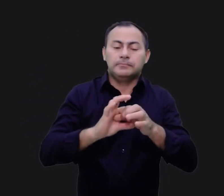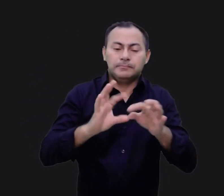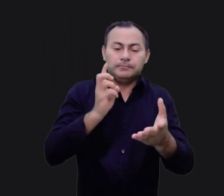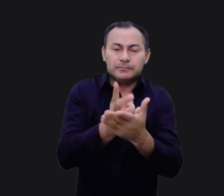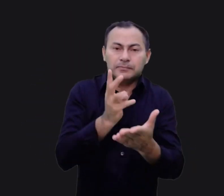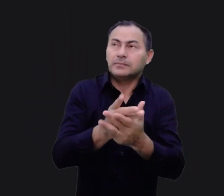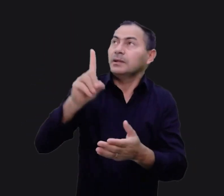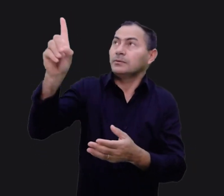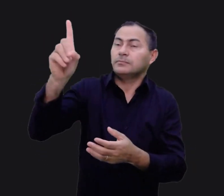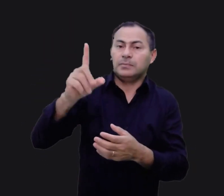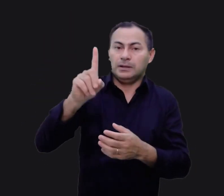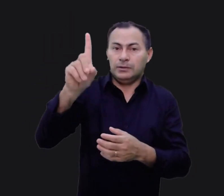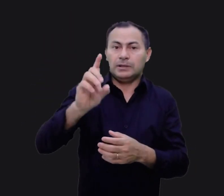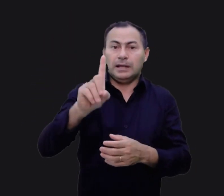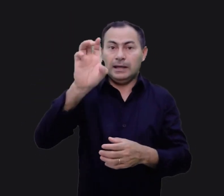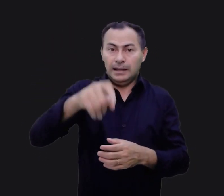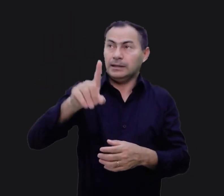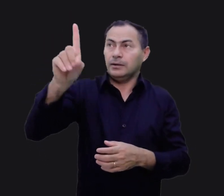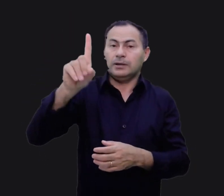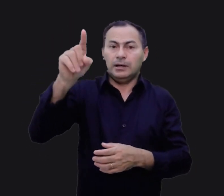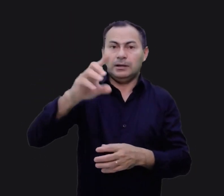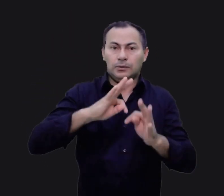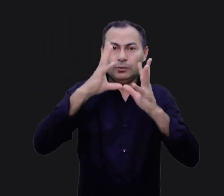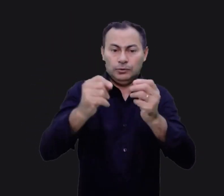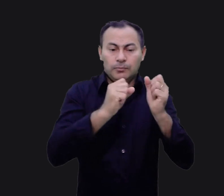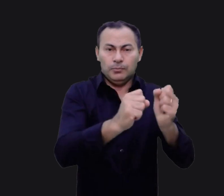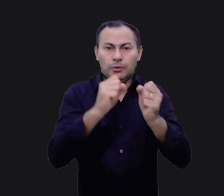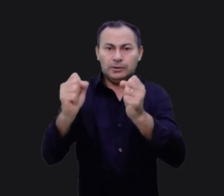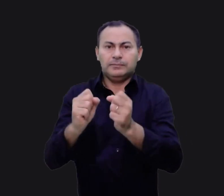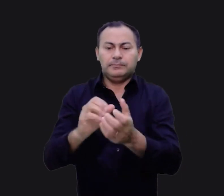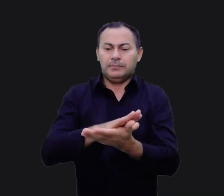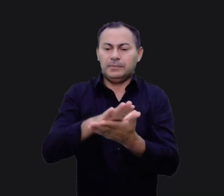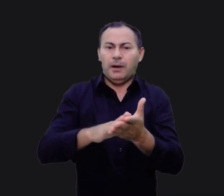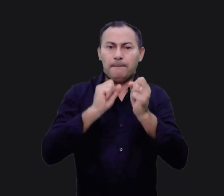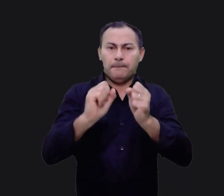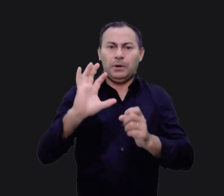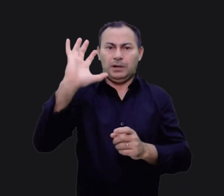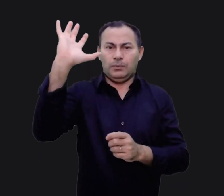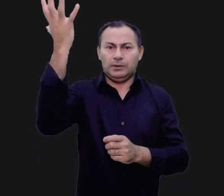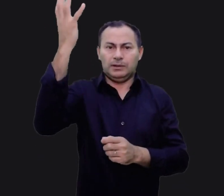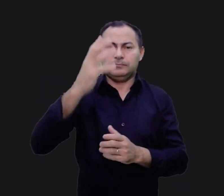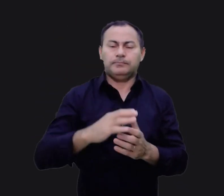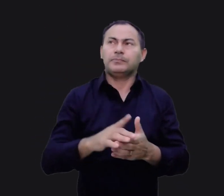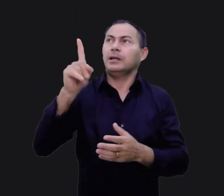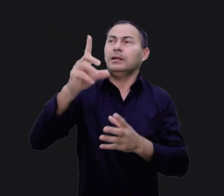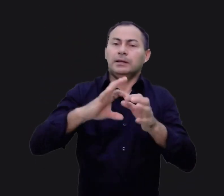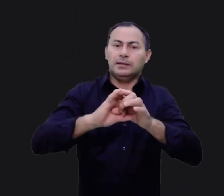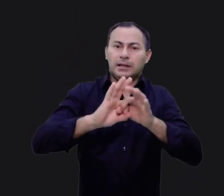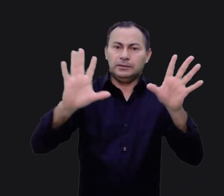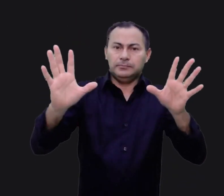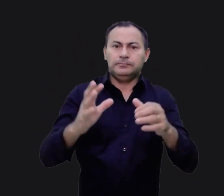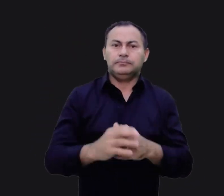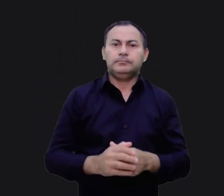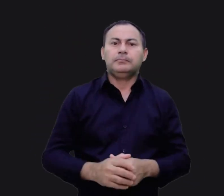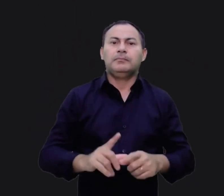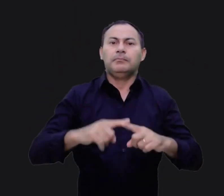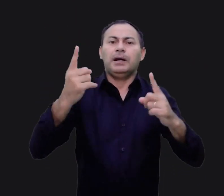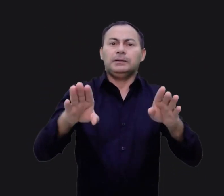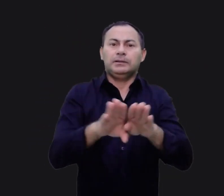permissiva de Deus. Se Deus é Deus e se Ele é Todo-Poderoso, nada pode acontecer sem que Ele permita. Mas